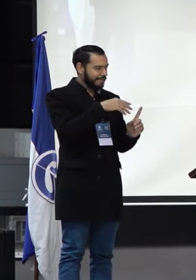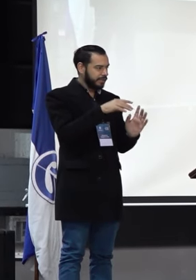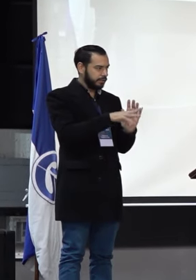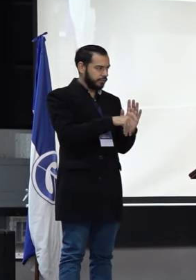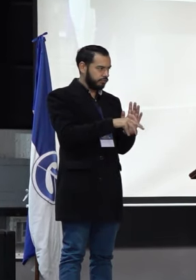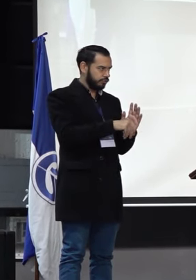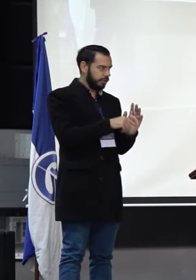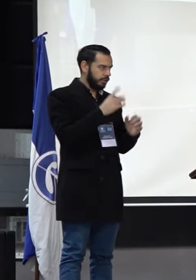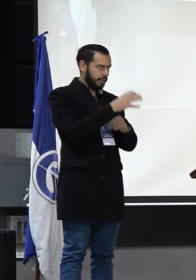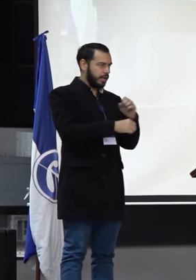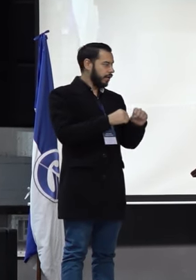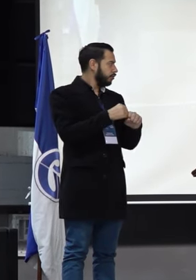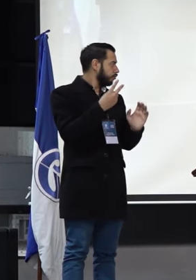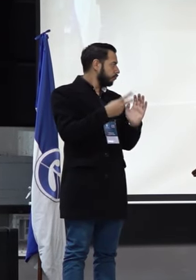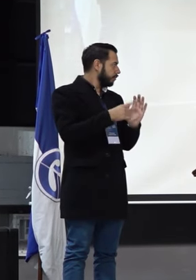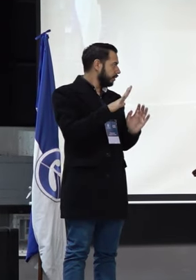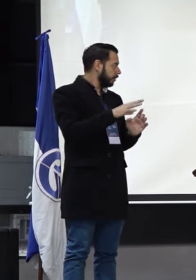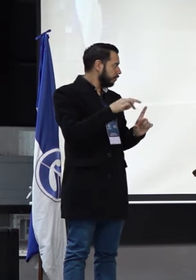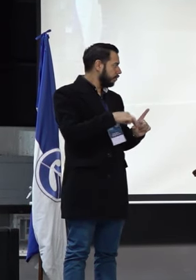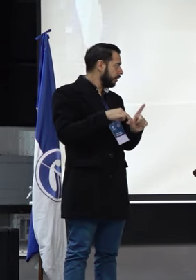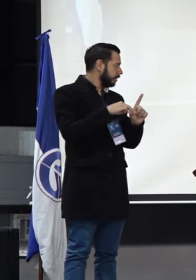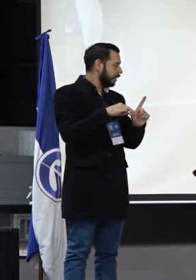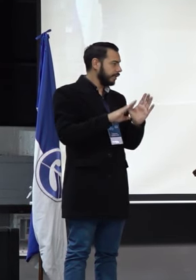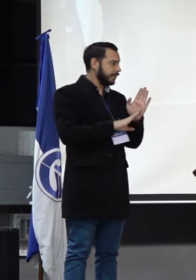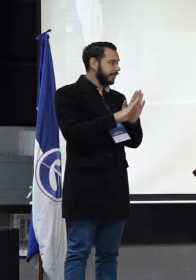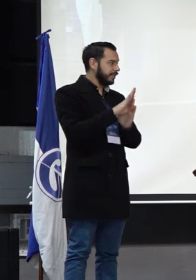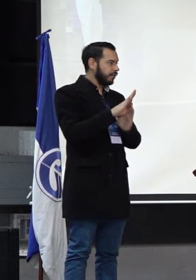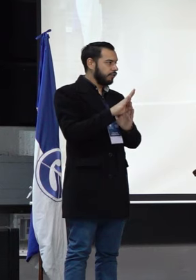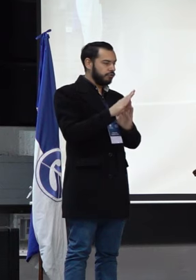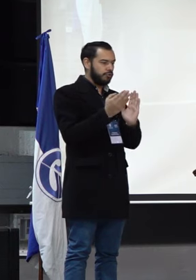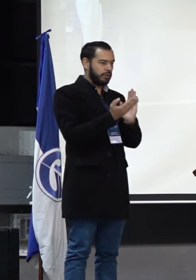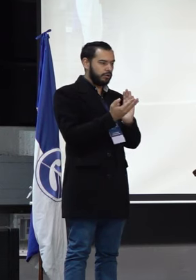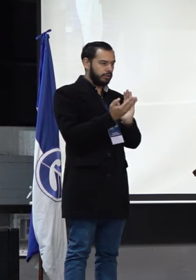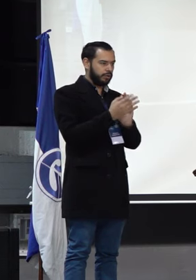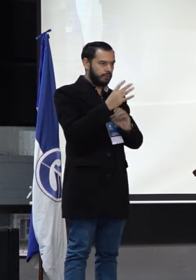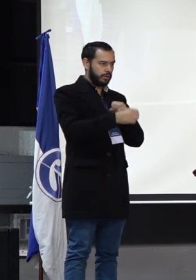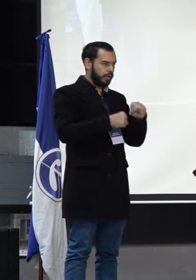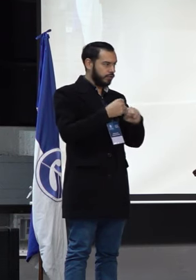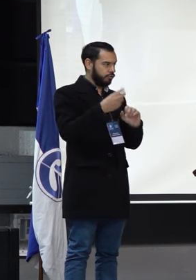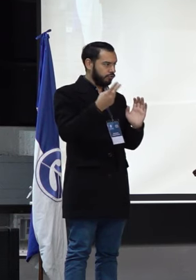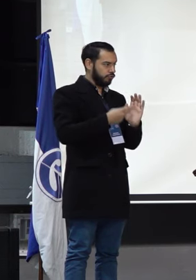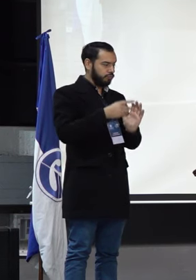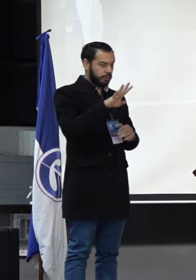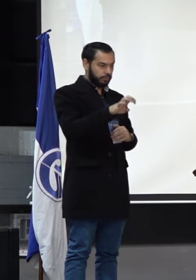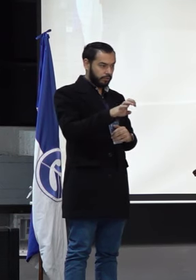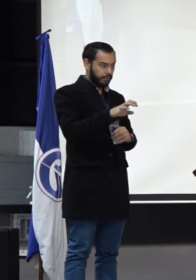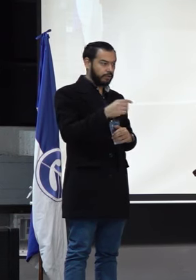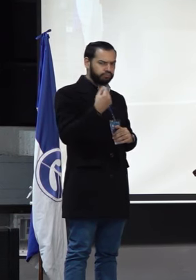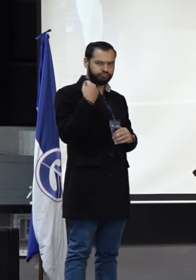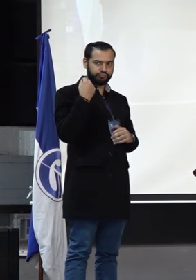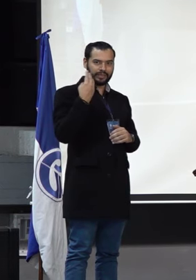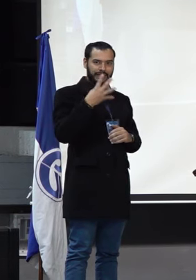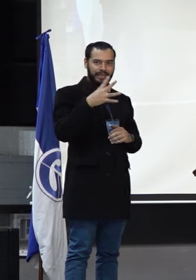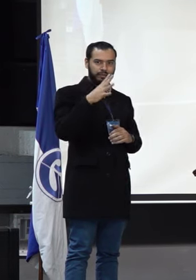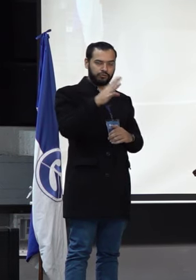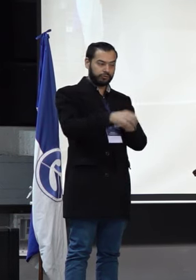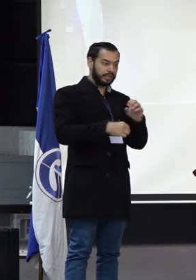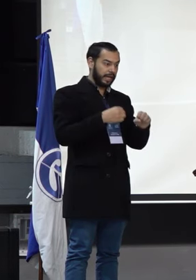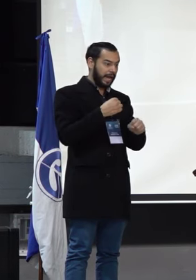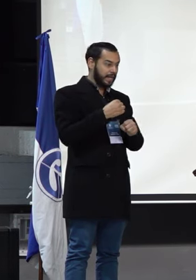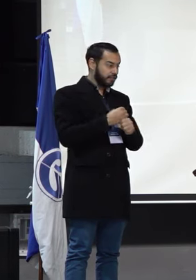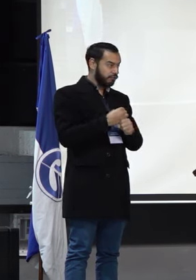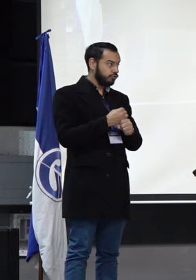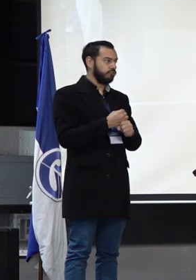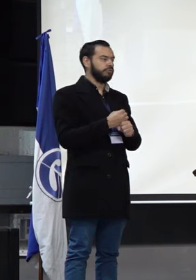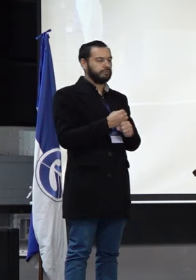2005 y también de la maestría en desarrollo educativo y social en 2009. Hace 14 años me gradué del pregrado. En